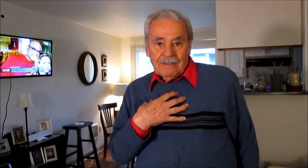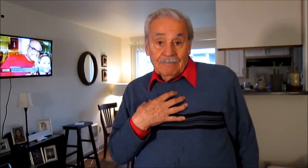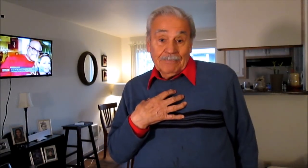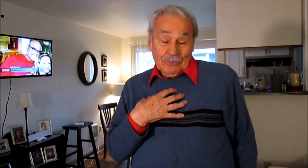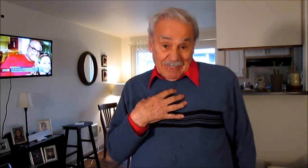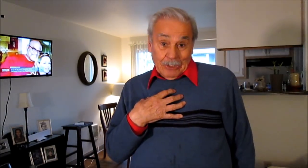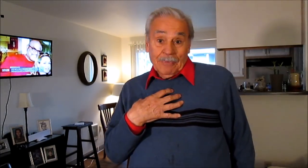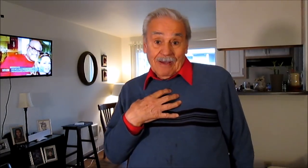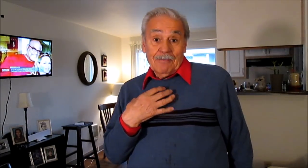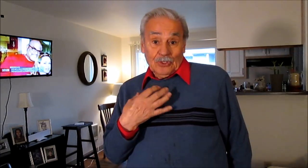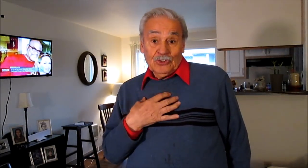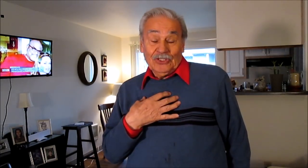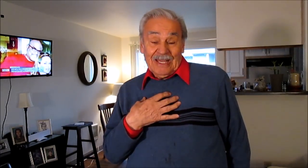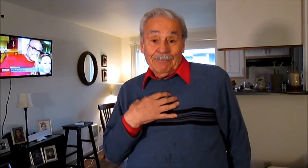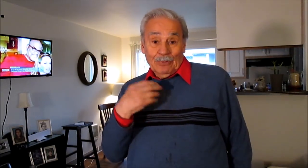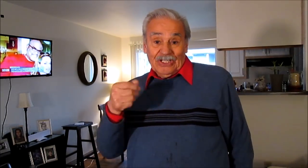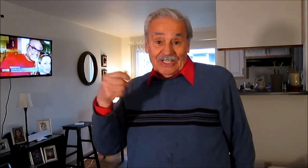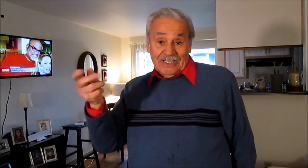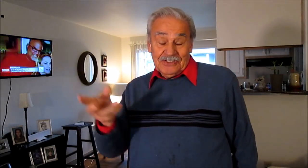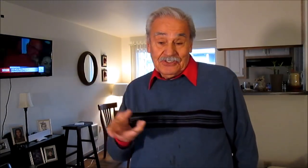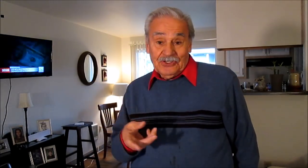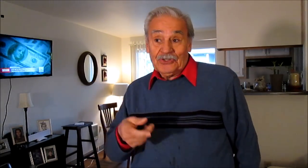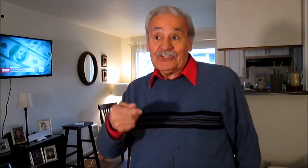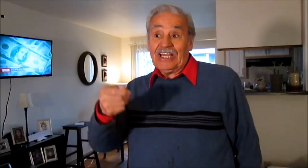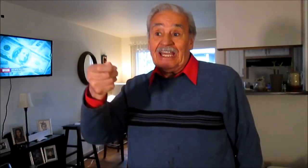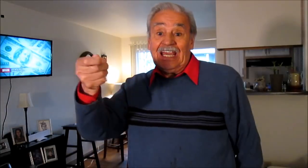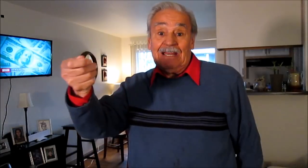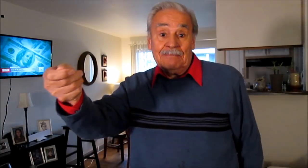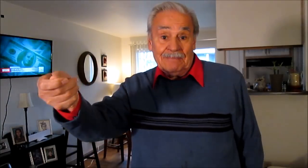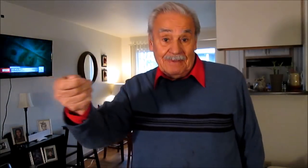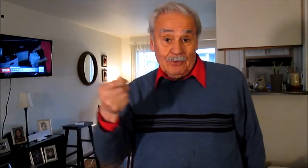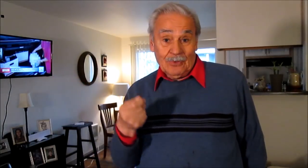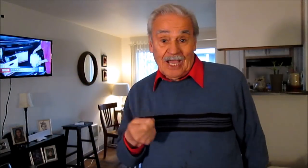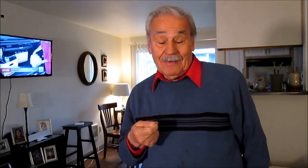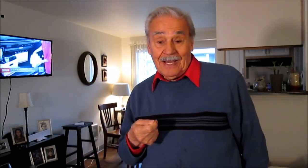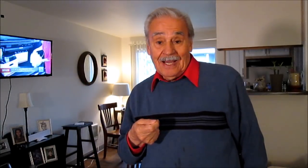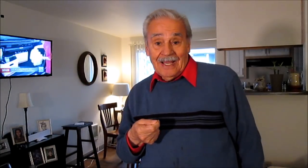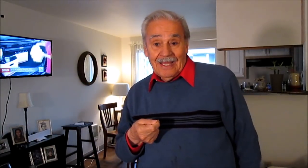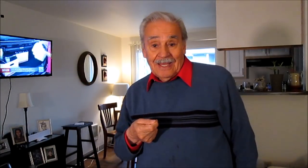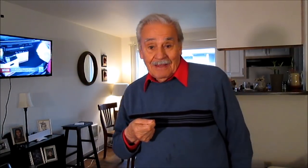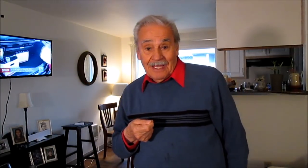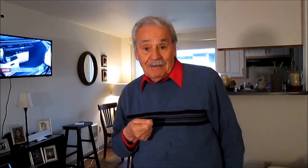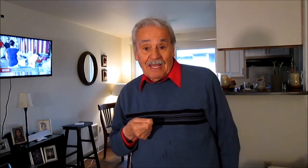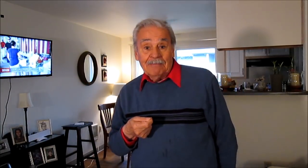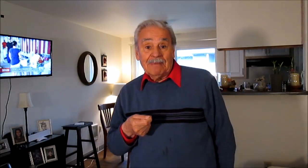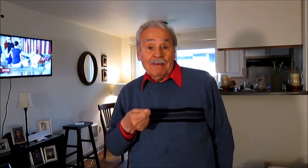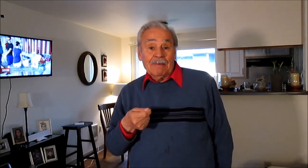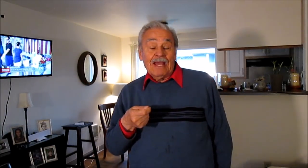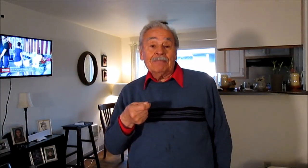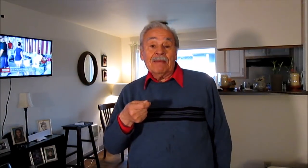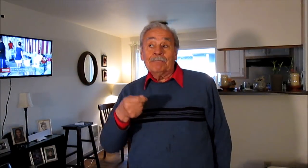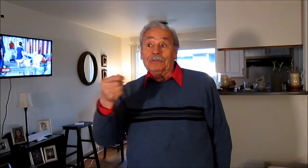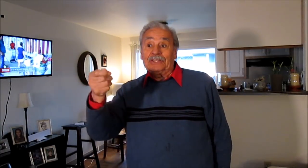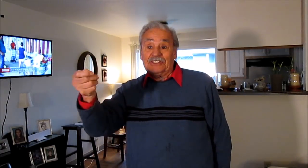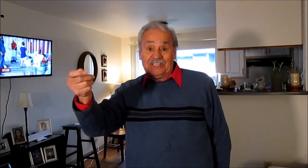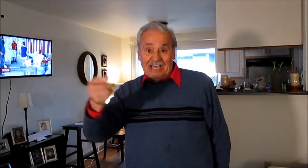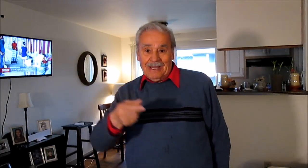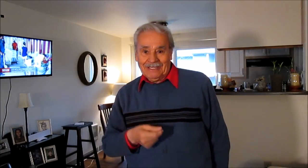pero me compraba porque yo tenía poder de decisión, o sea, que él me buscaba, él me emputecía a mí,